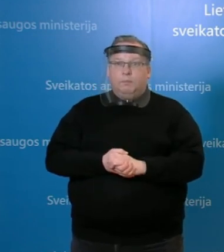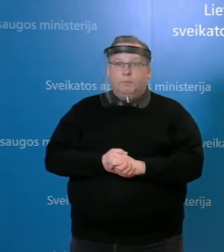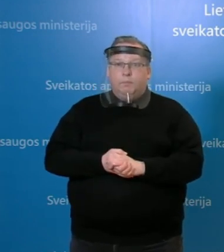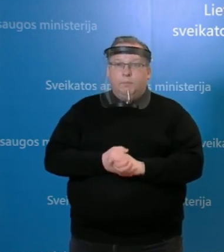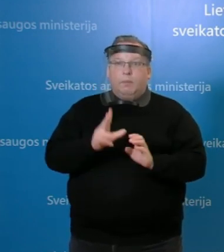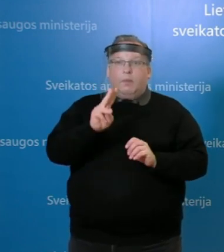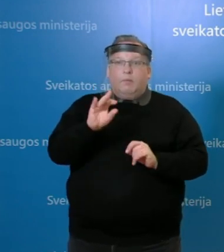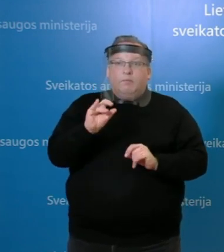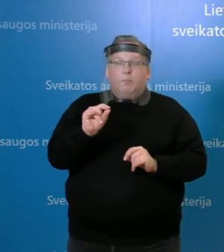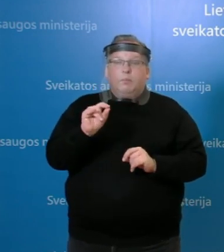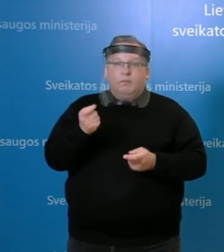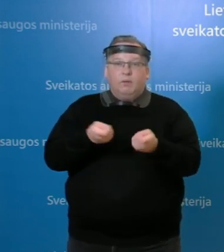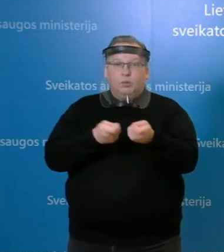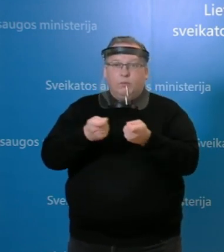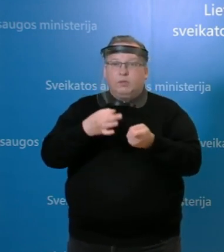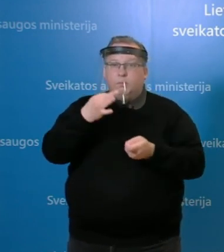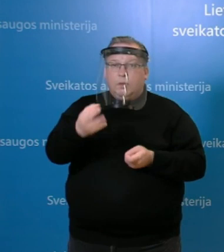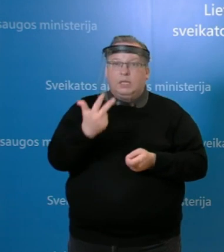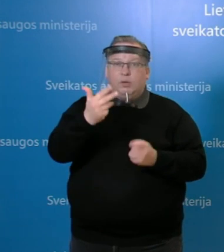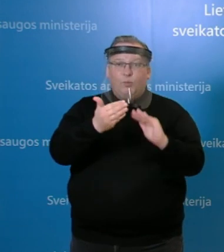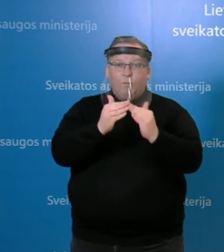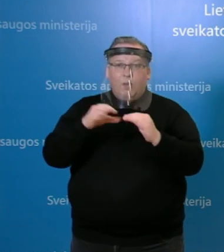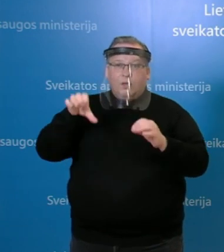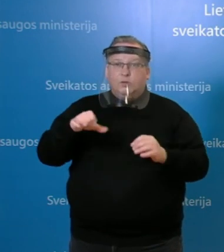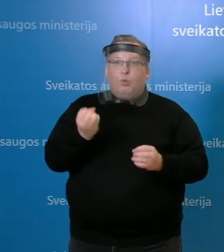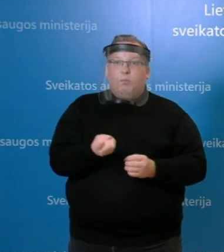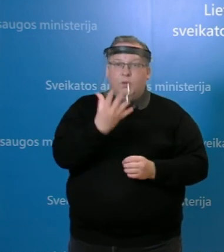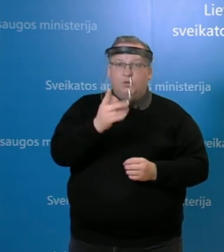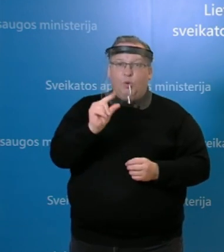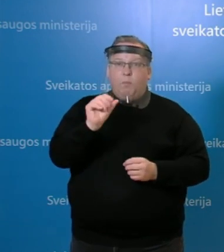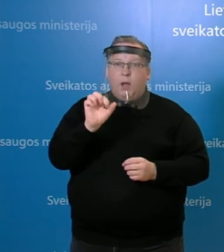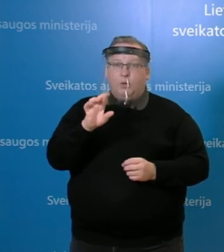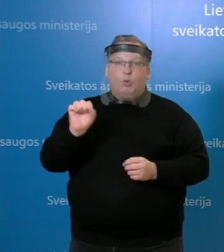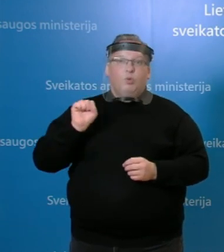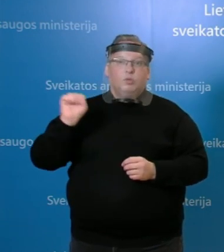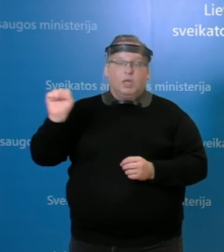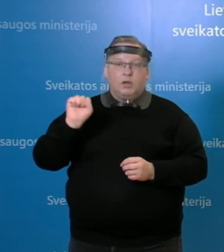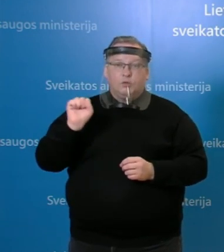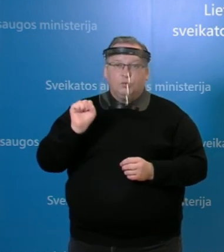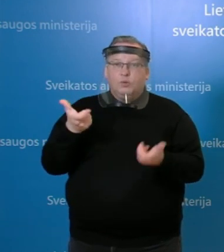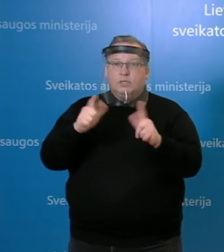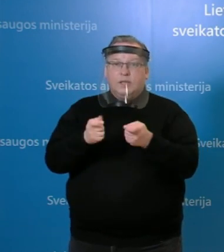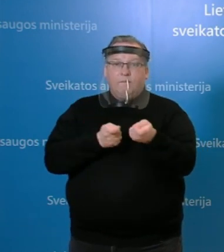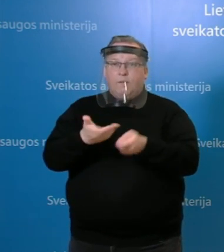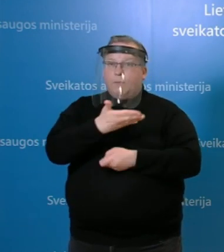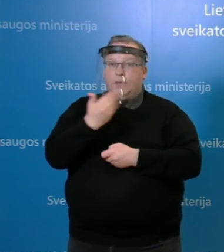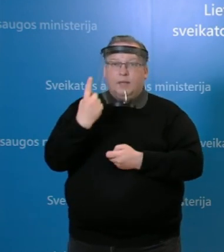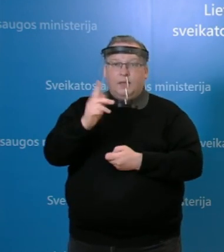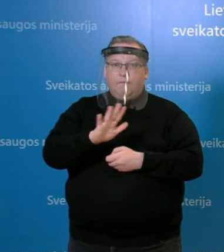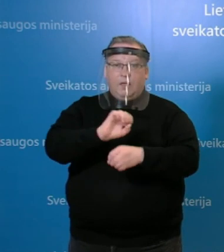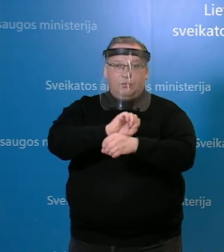vadovas Giedrius ir Plis pasakė, katrai jų miestų, tai yra Birštono, Pakrojo ir Zarasų savivaldybėse nėra nei vieno